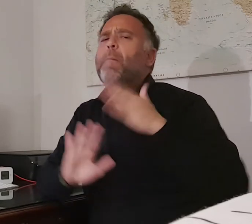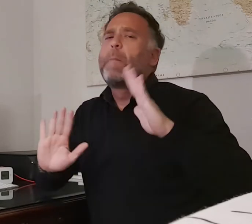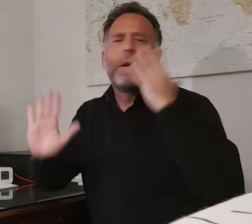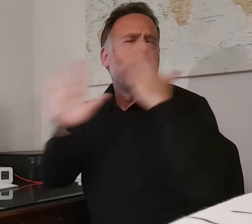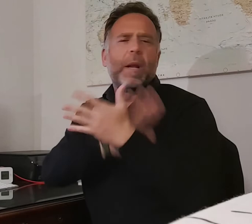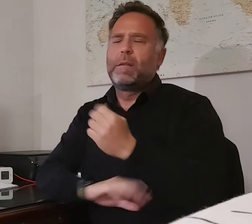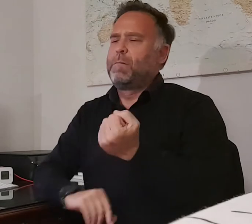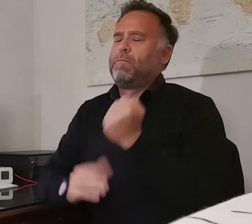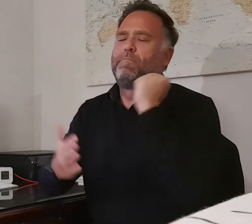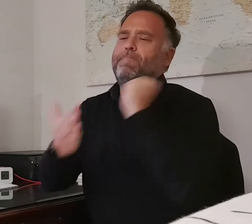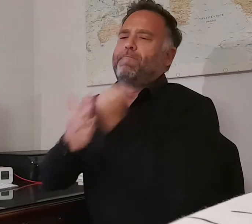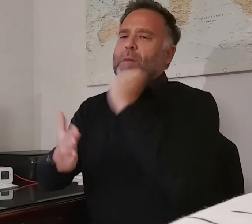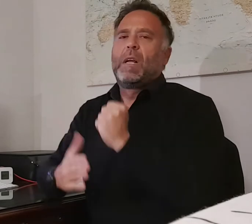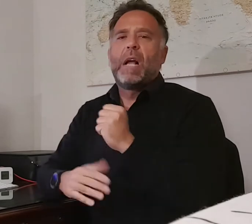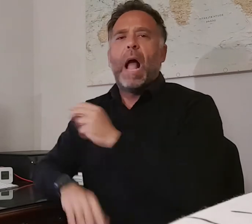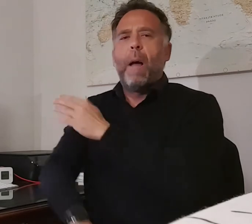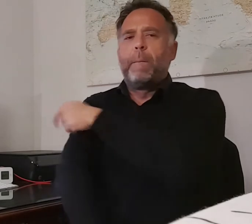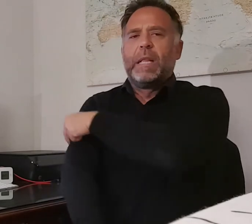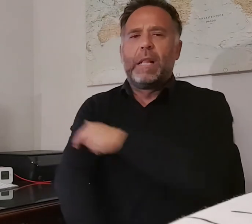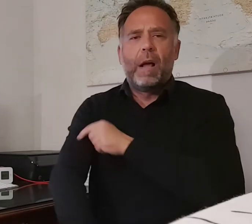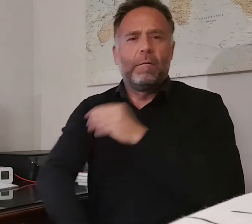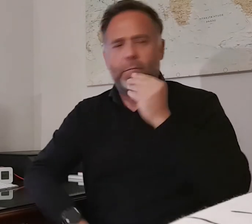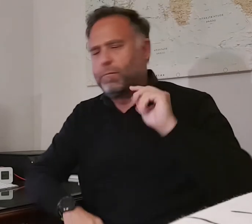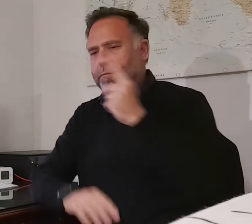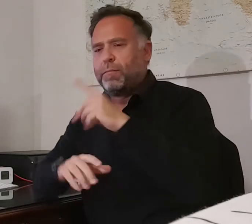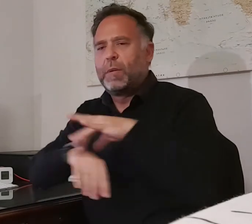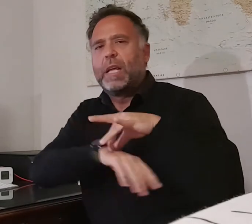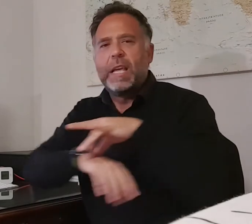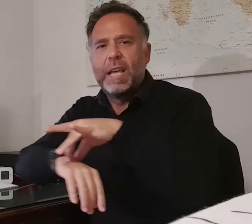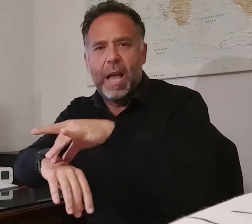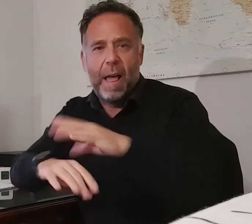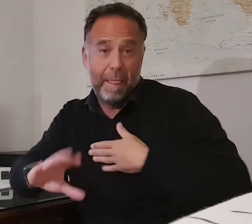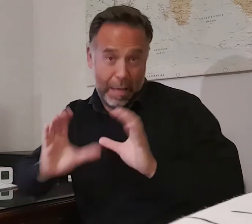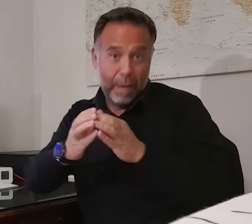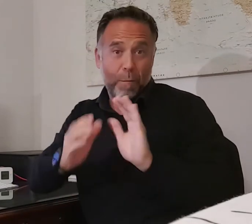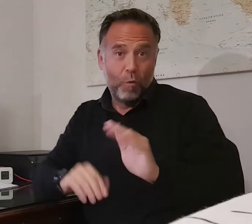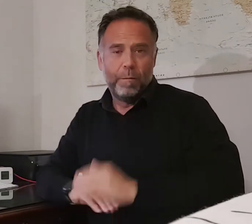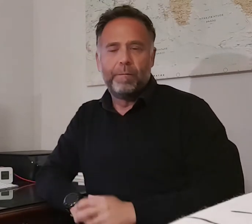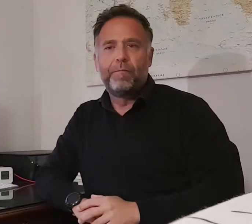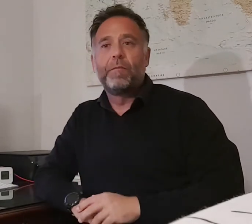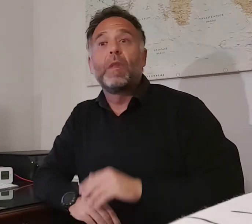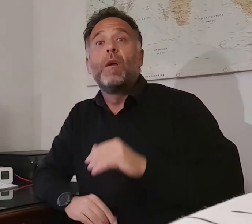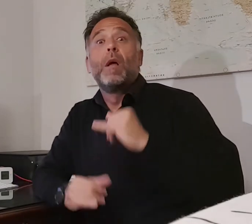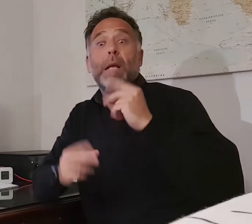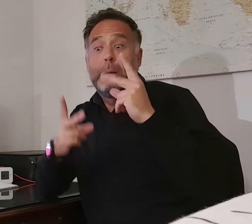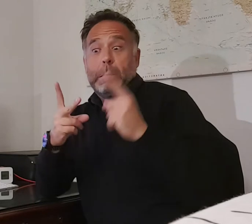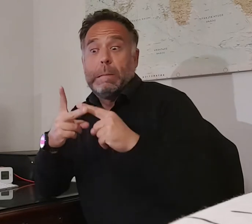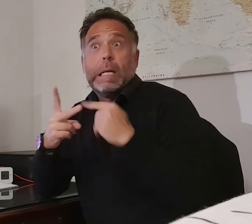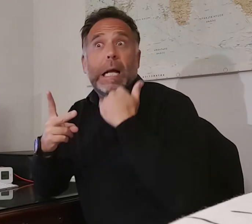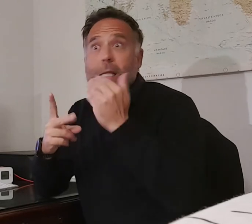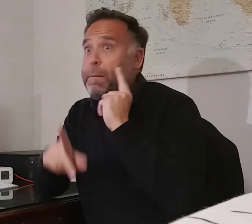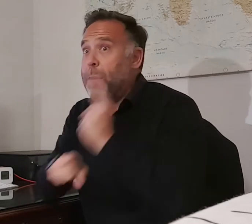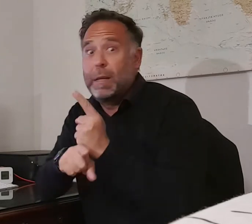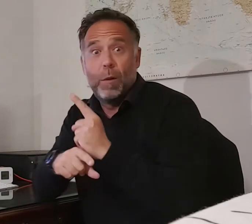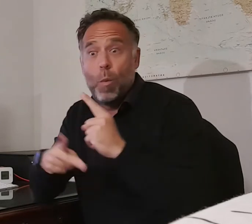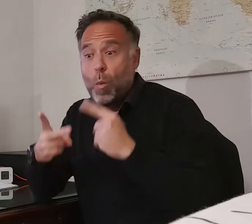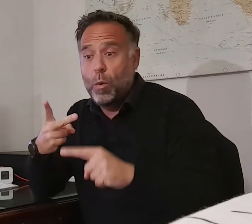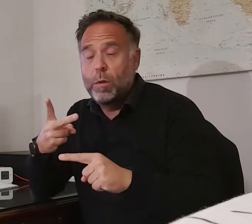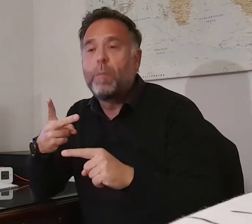siempre guiaba a sus compañeros. Su penúltima aportación al club de sus amores la realizó asumiendo las funciones de entrenador